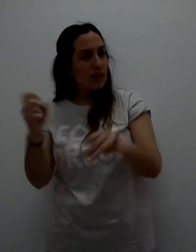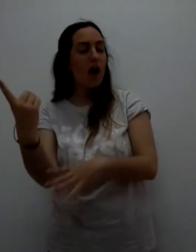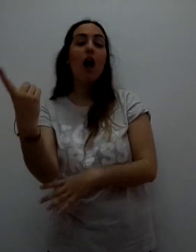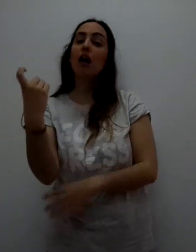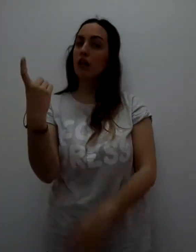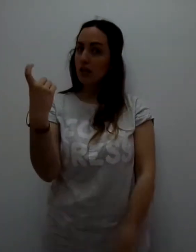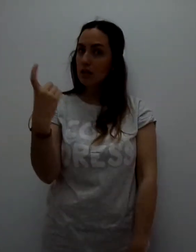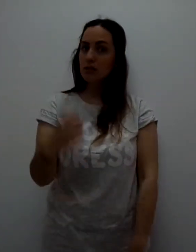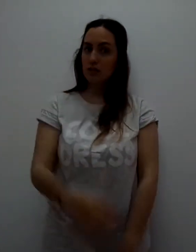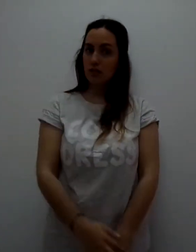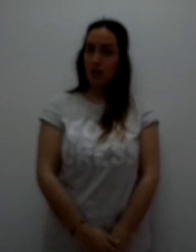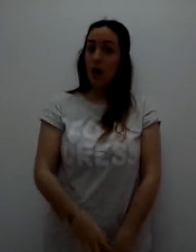¿Verdad?